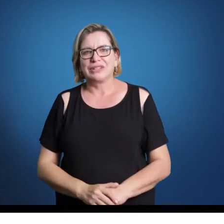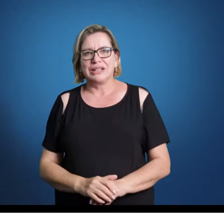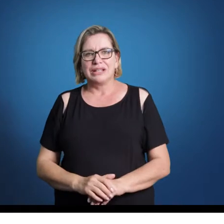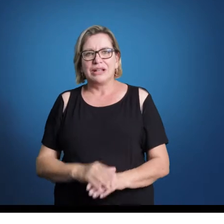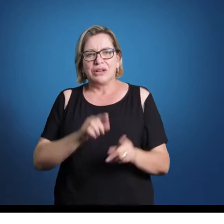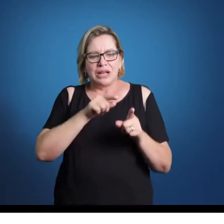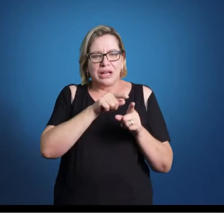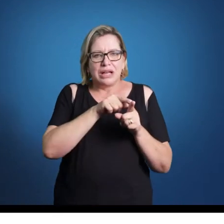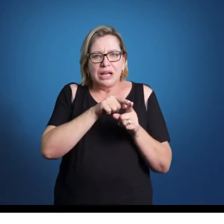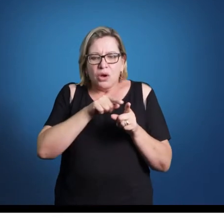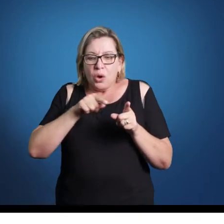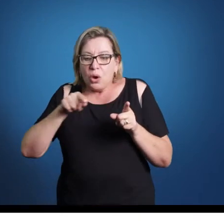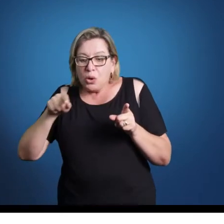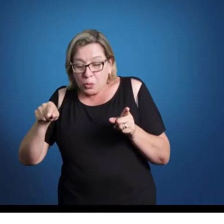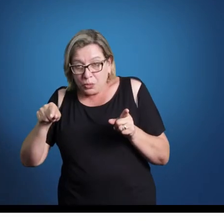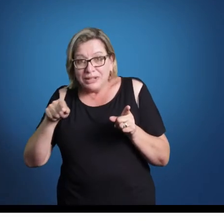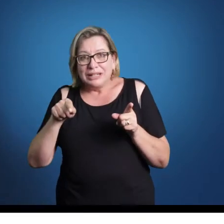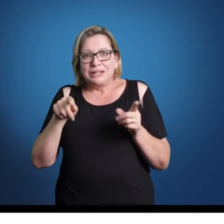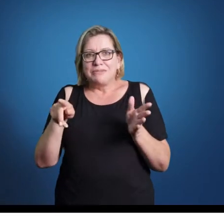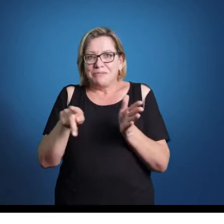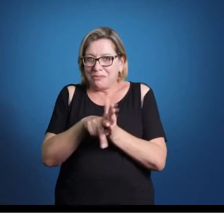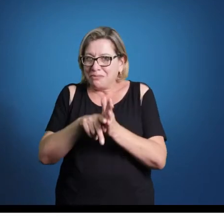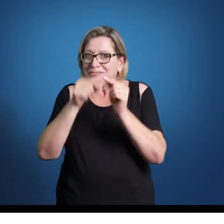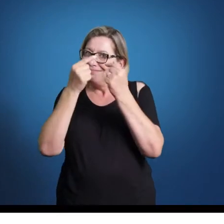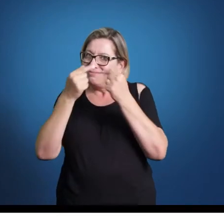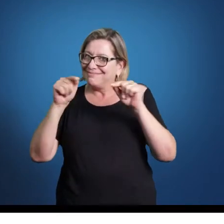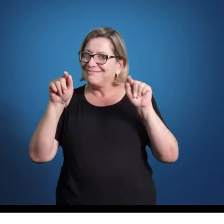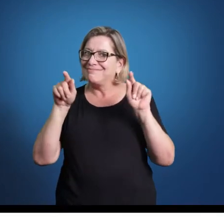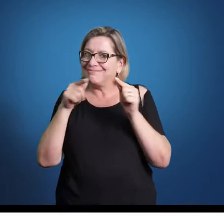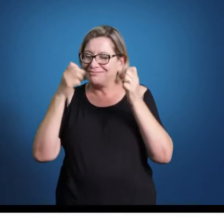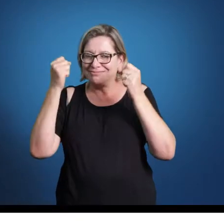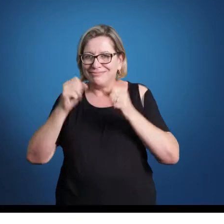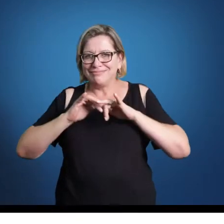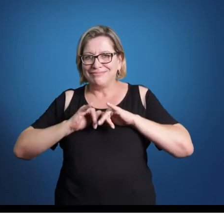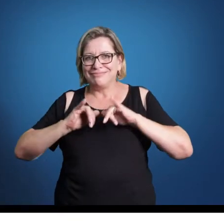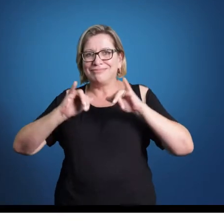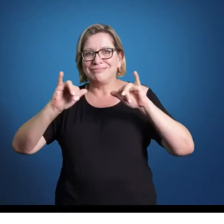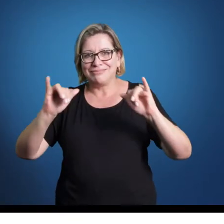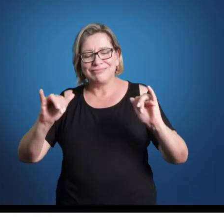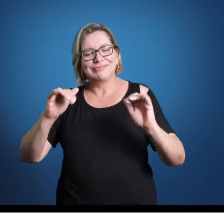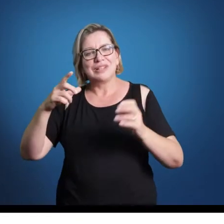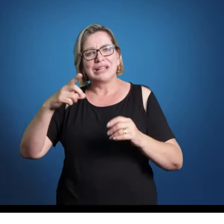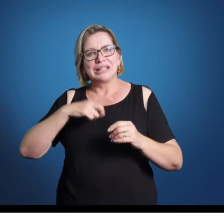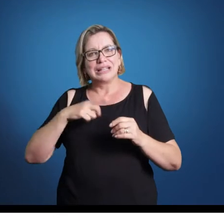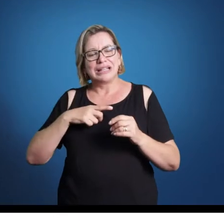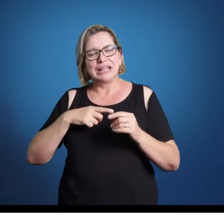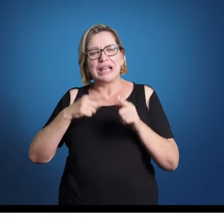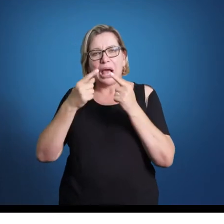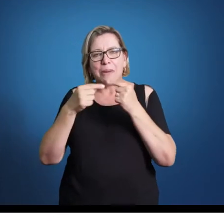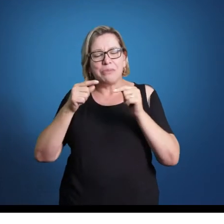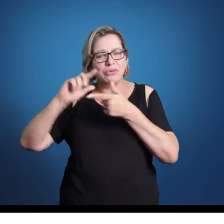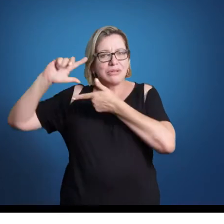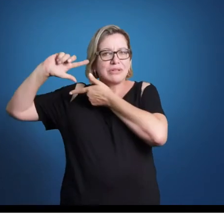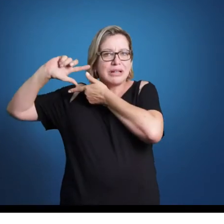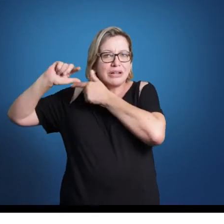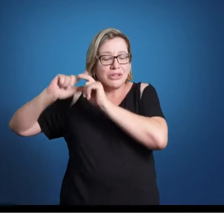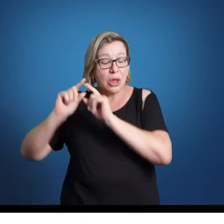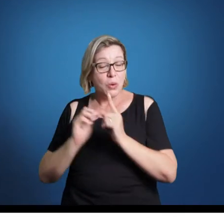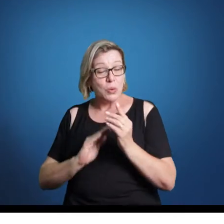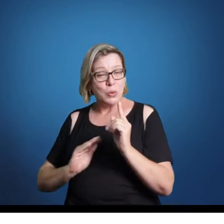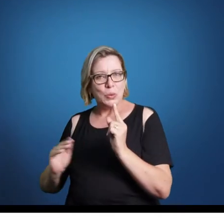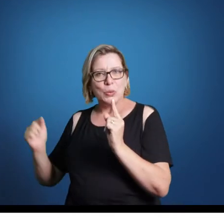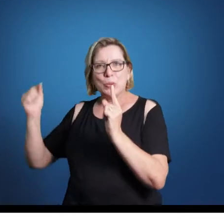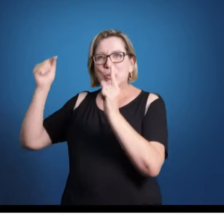talvez seja possível dizer, que é onde a música tradicional ocidental alcançou seu apogeu.